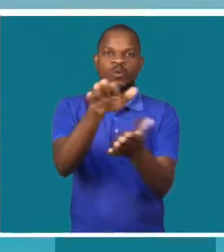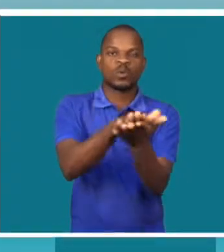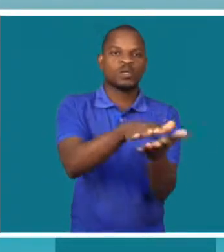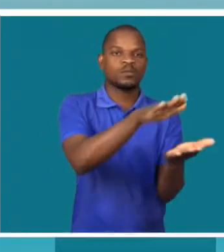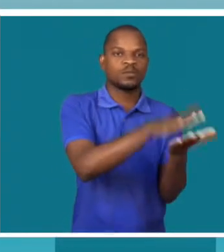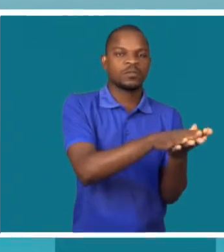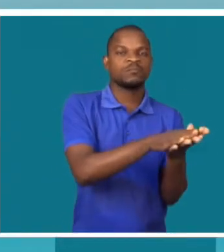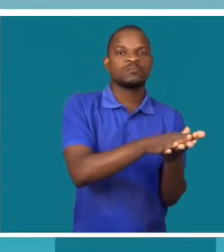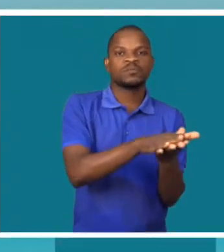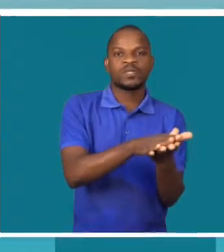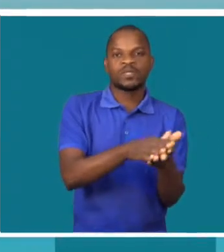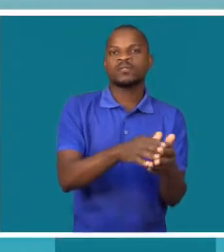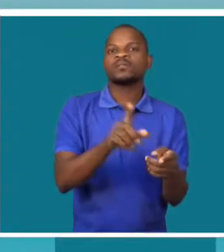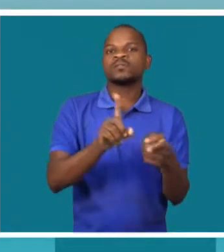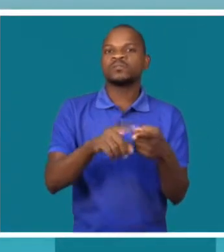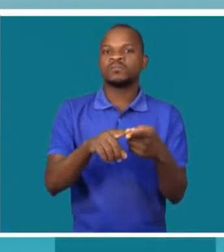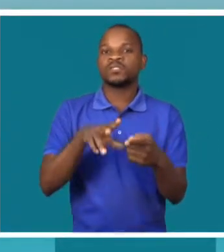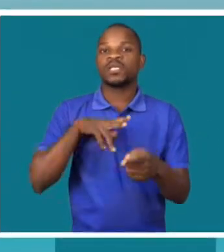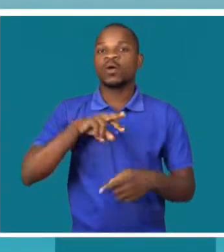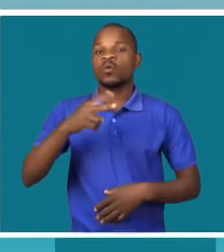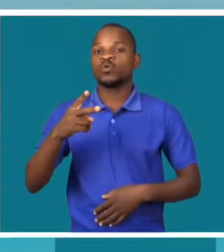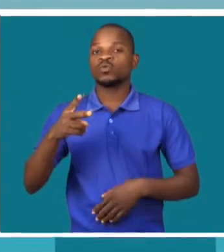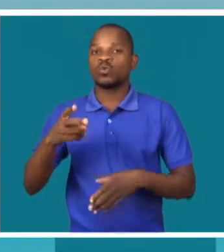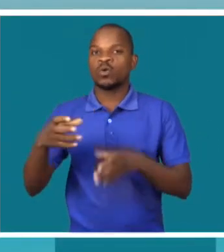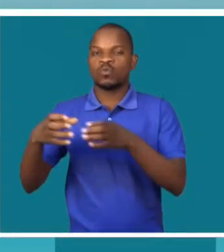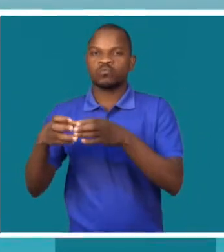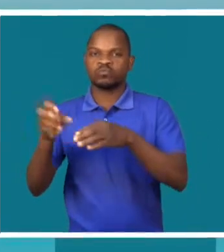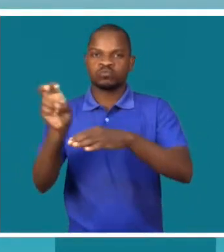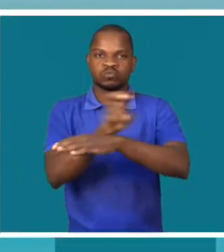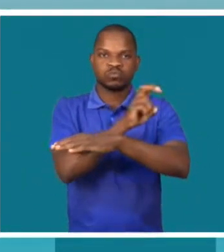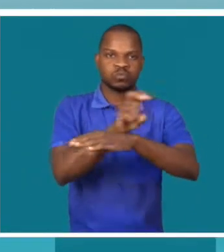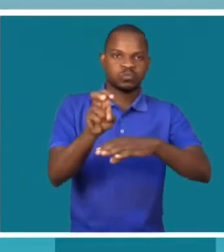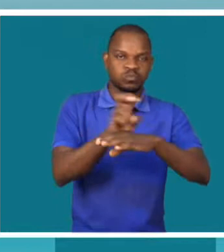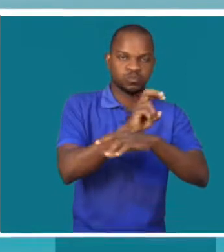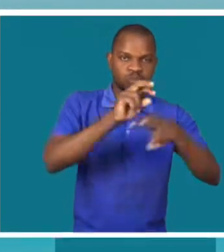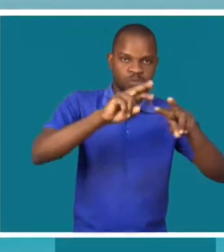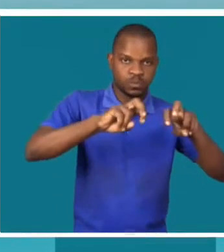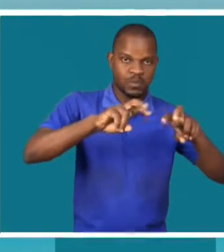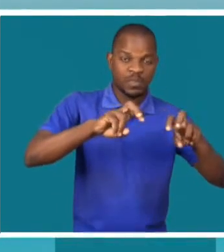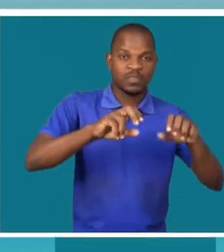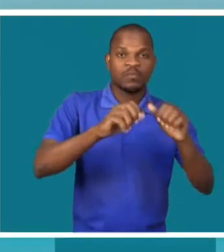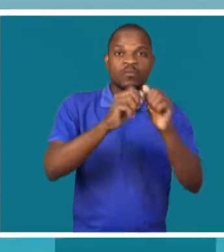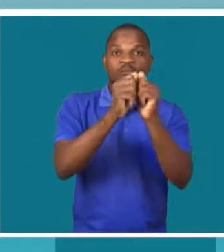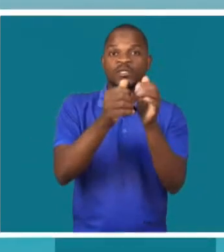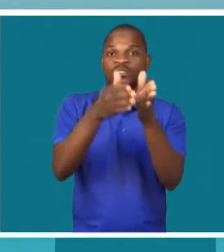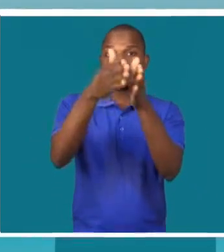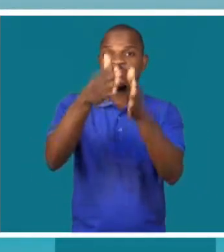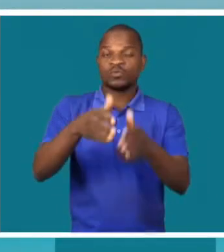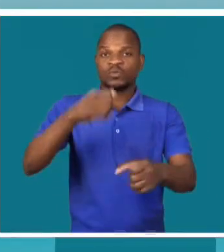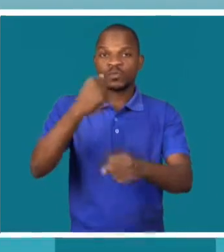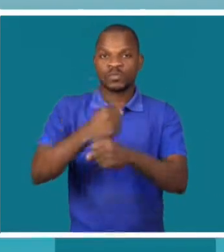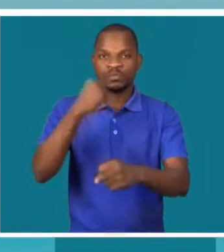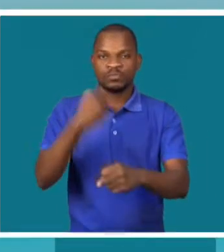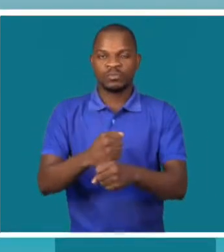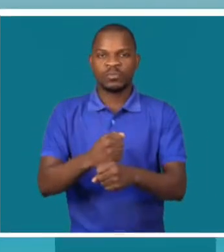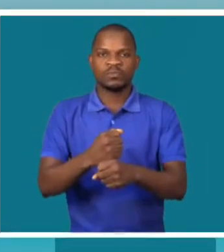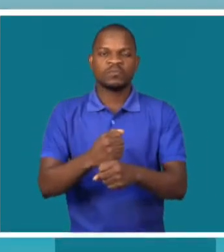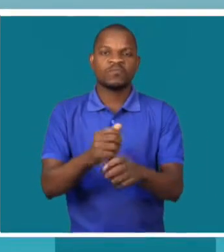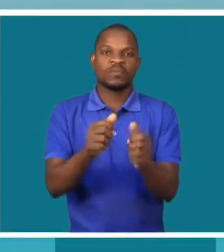aquele colaborador que não faz o uso de algum EPI, ele é advertido para fazer o